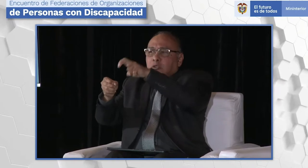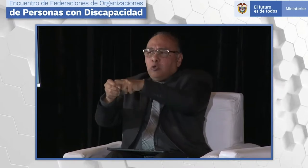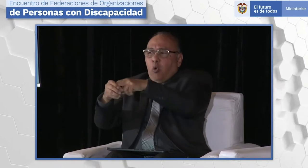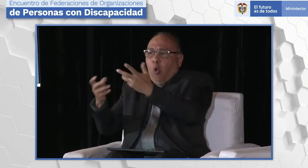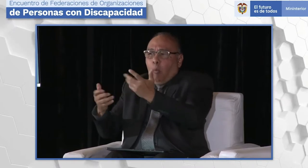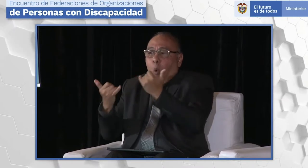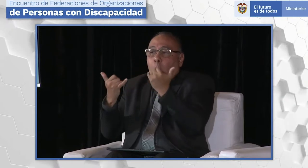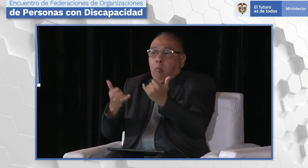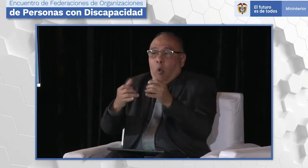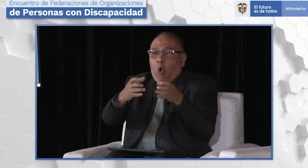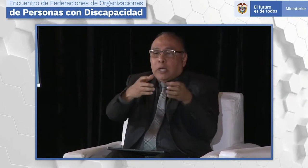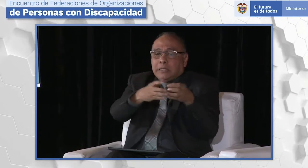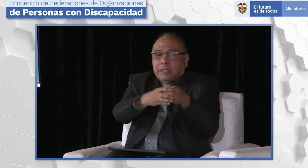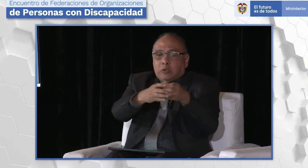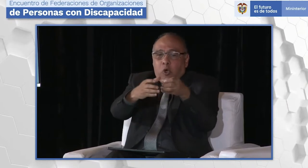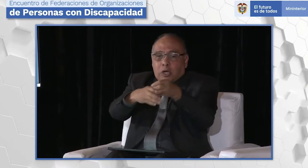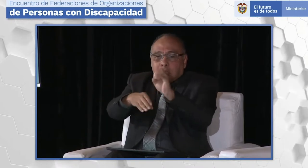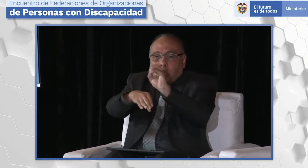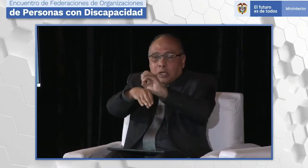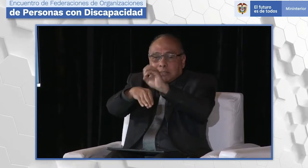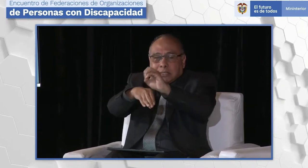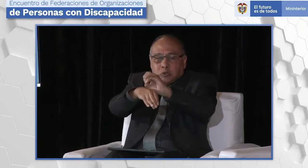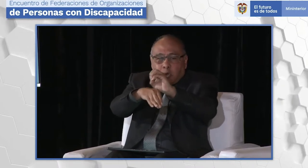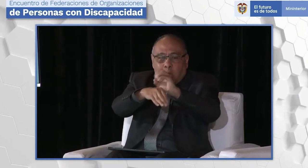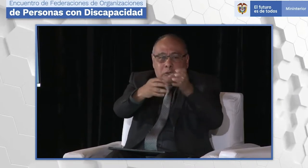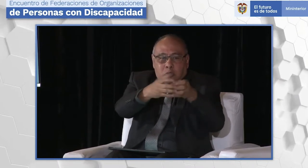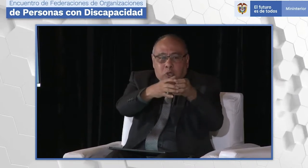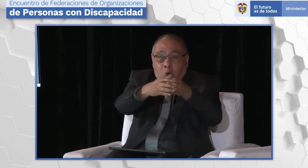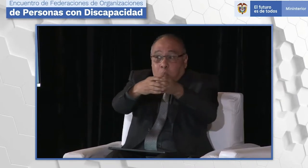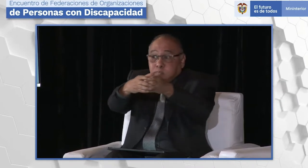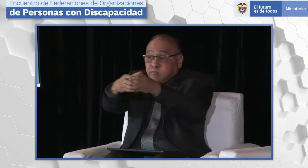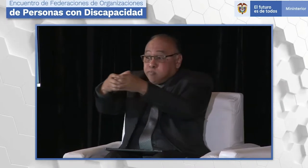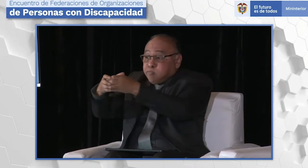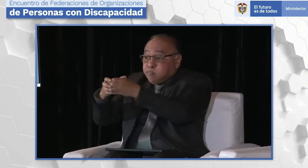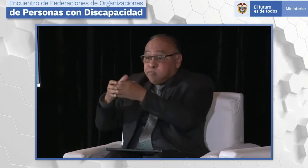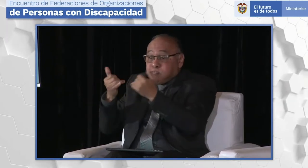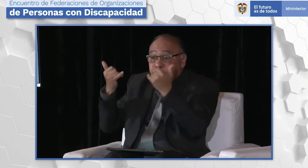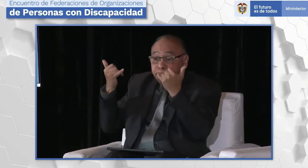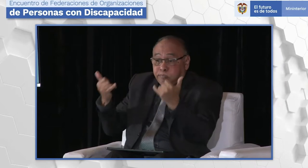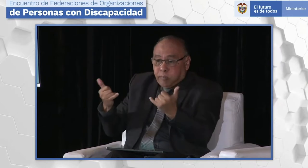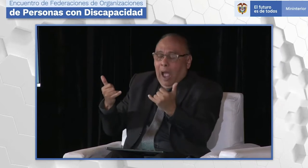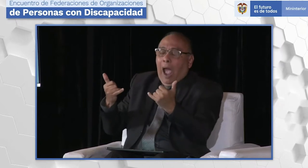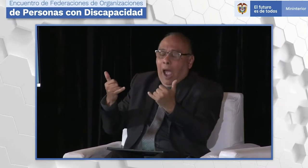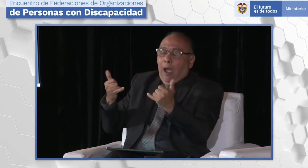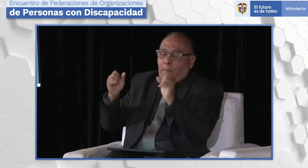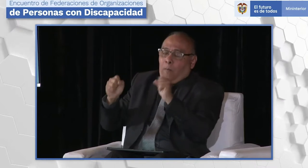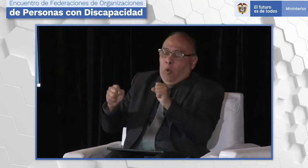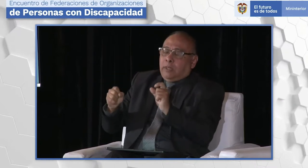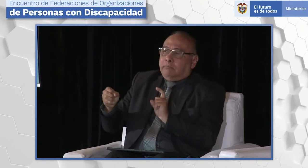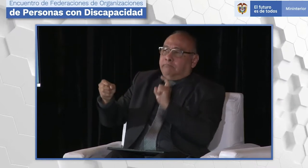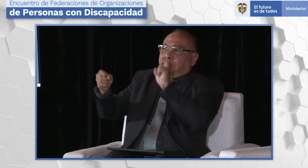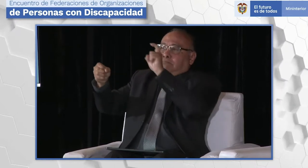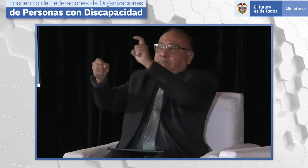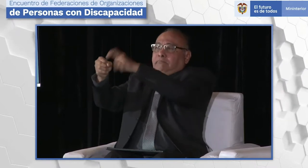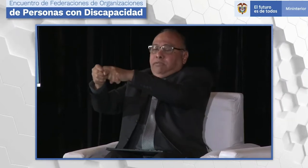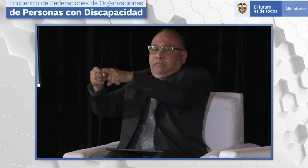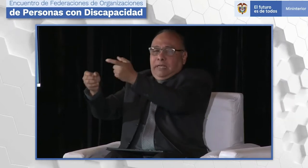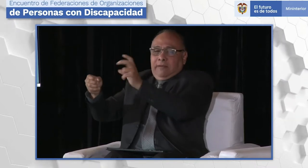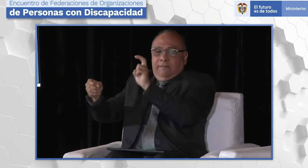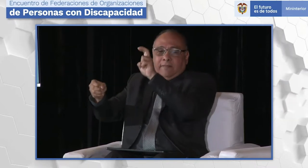allí lo menciona, dice ¿cómo se puede usted federar? Inicialmente pasa como miembro de una asociación de primer grado para